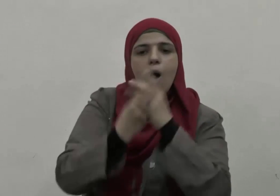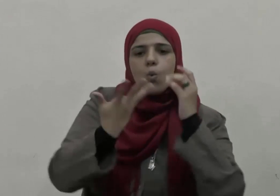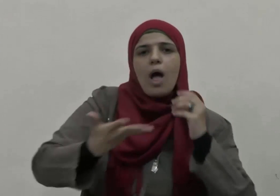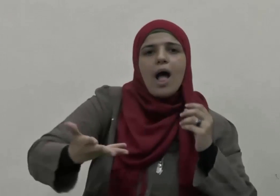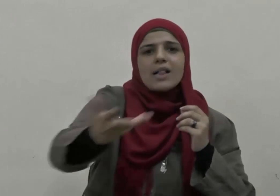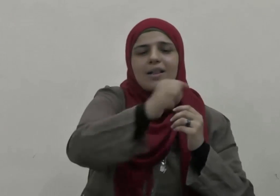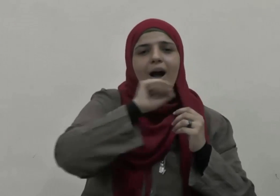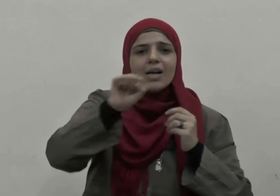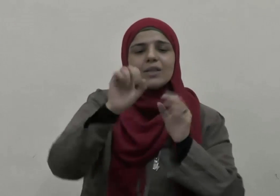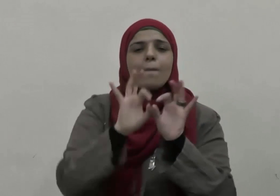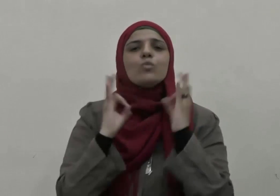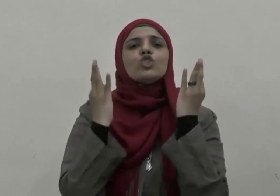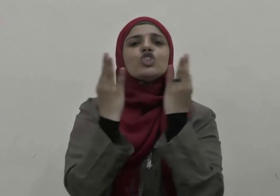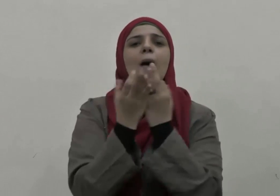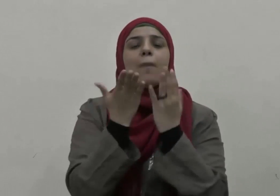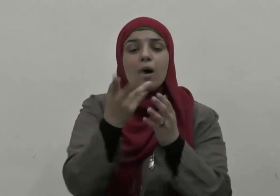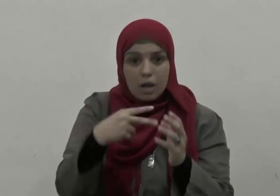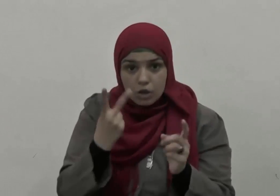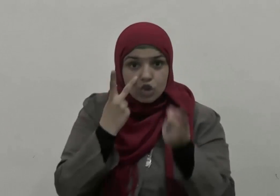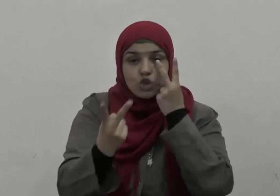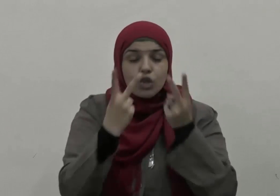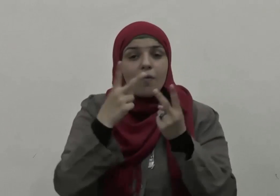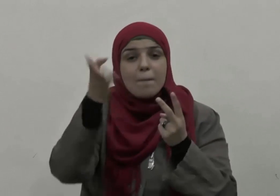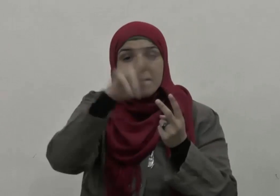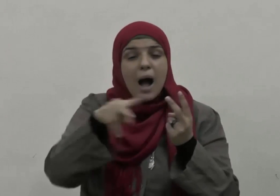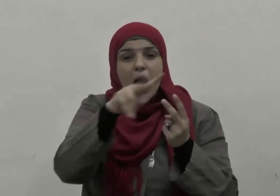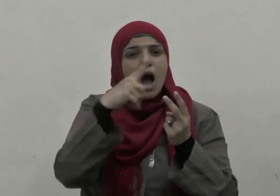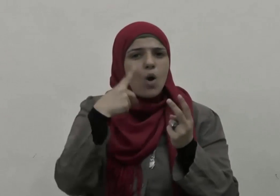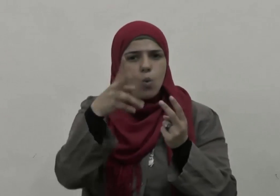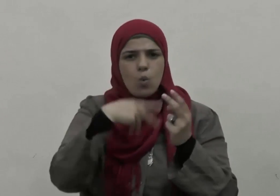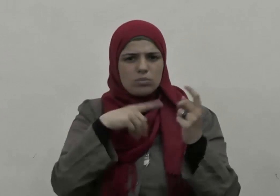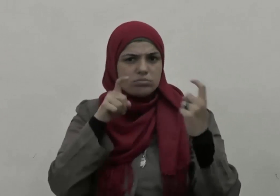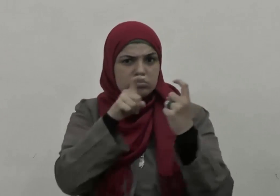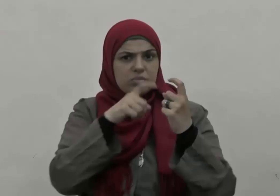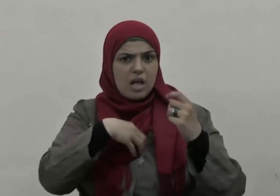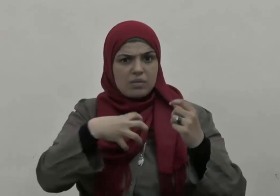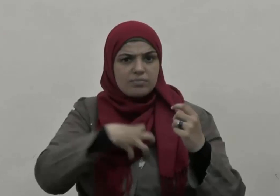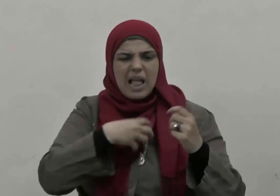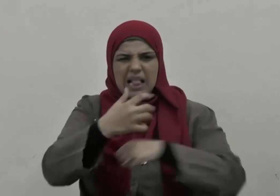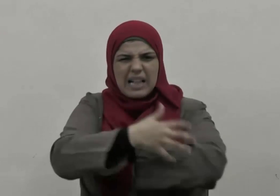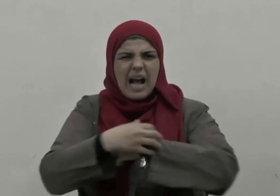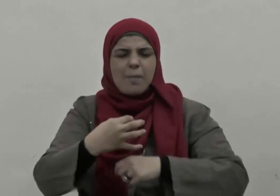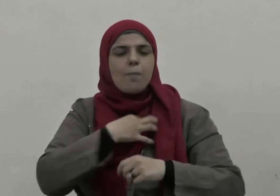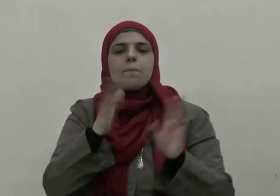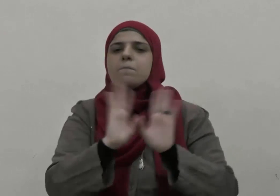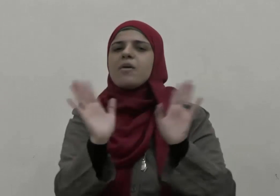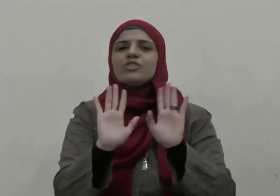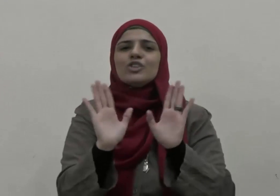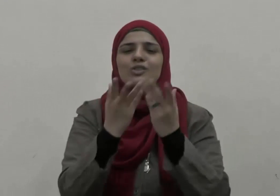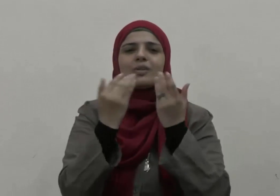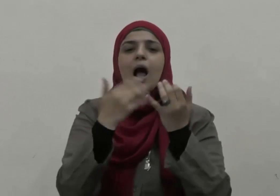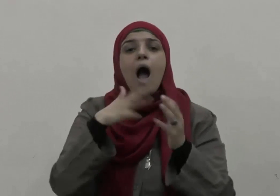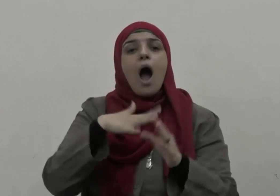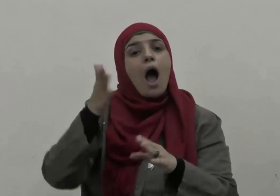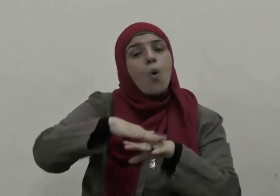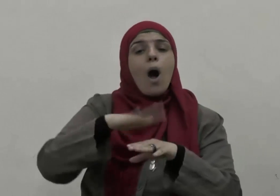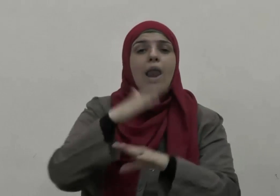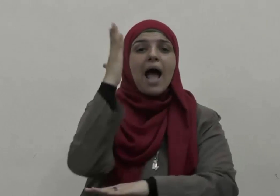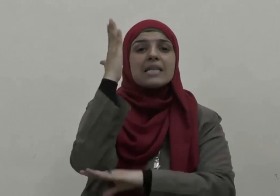المجتمع بحيث لا يرى فيهم جائع ولا محتاج أو على أسس